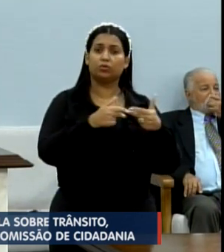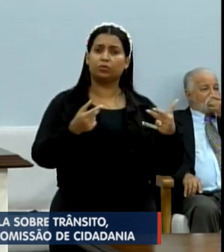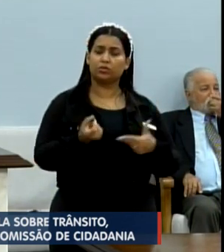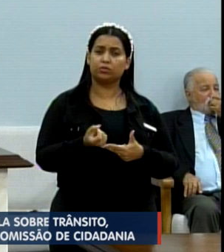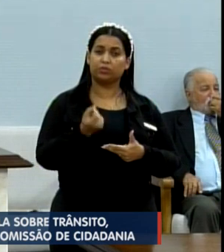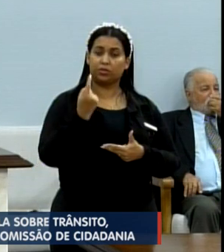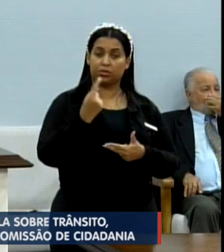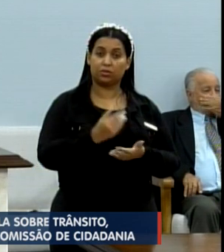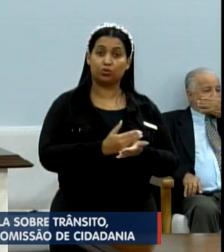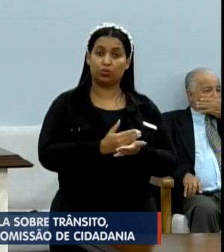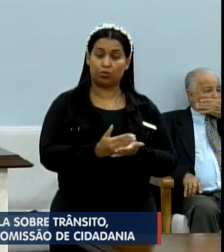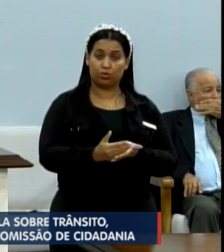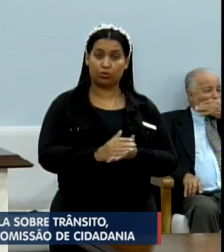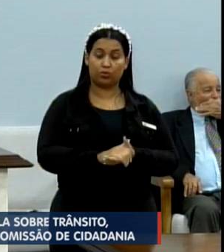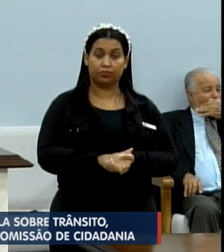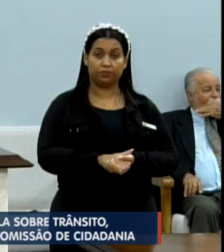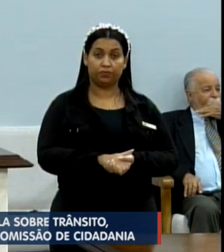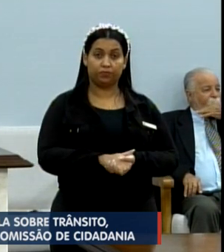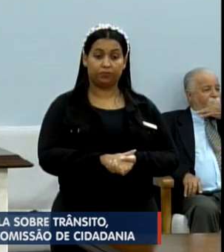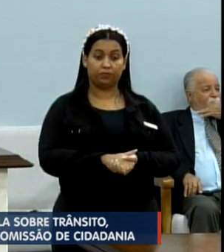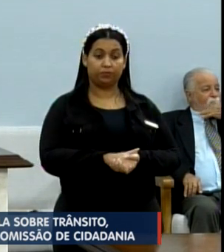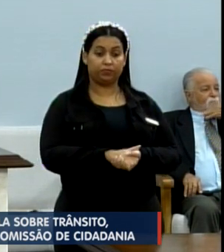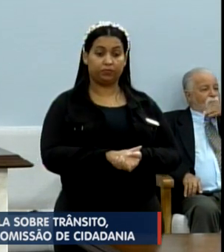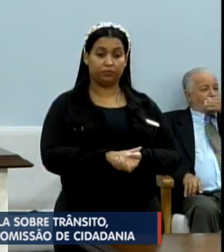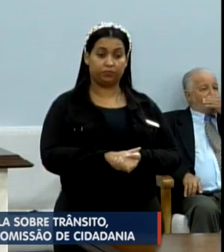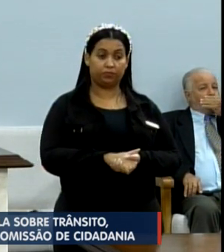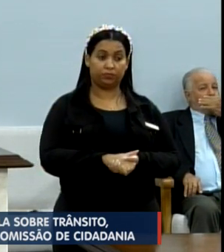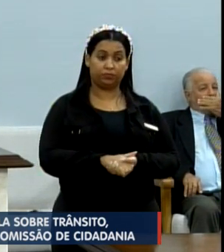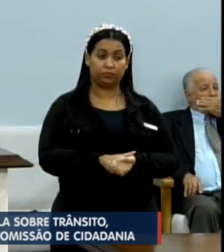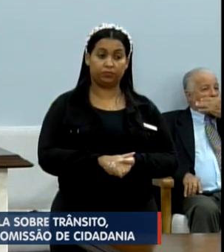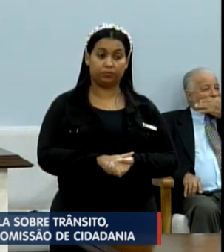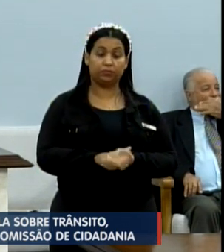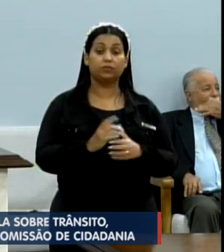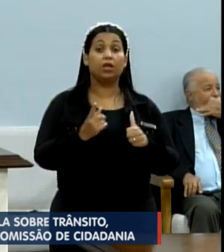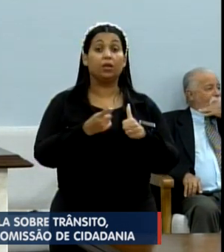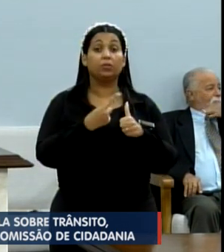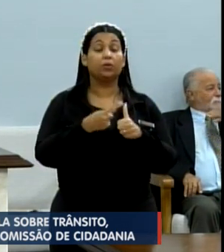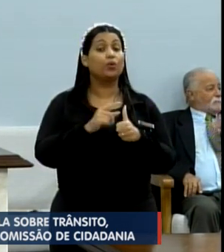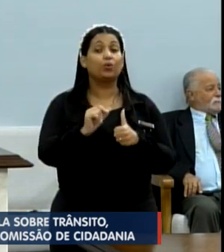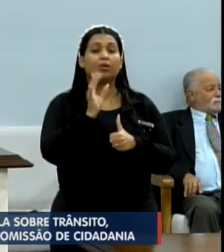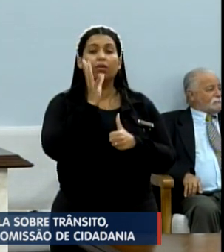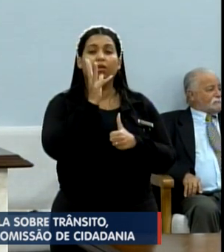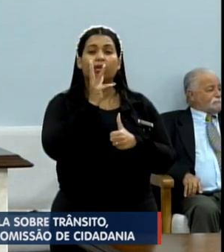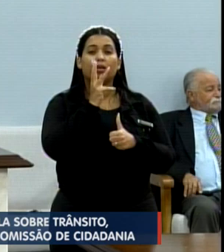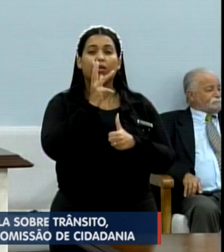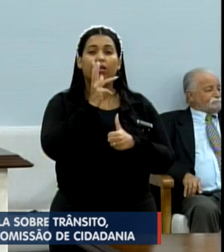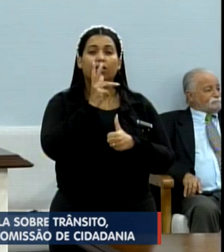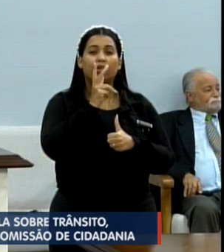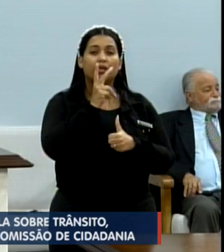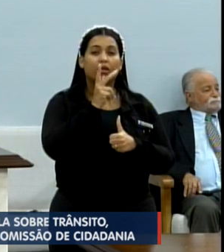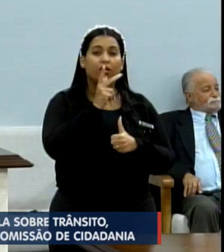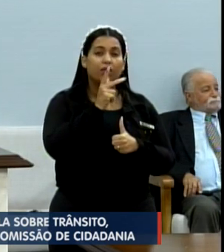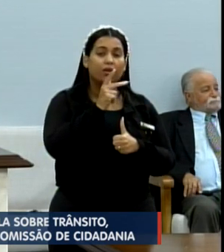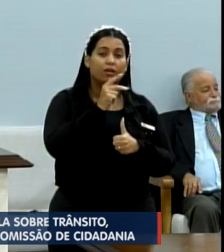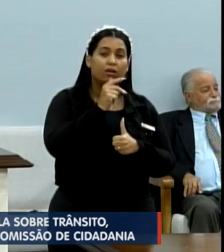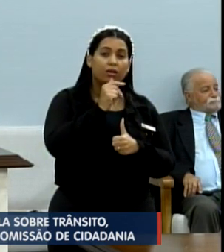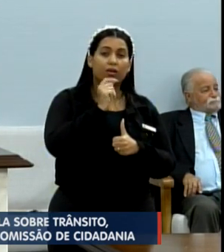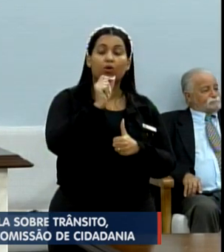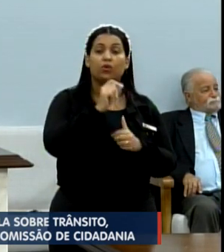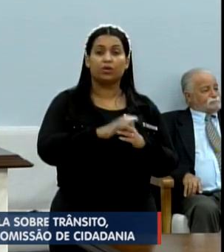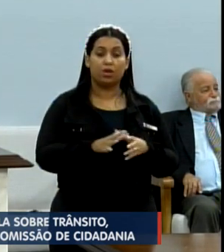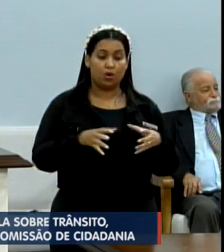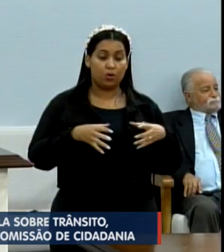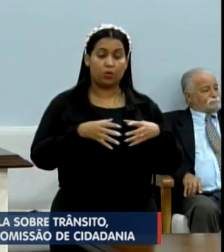estranho que começou a acontecer. Primeiro, a demora para constituir a